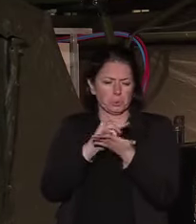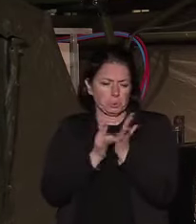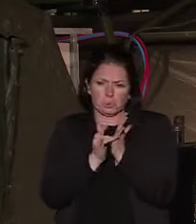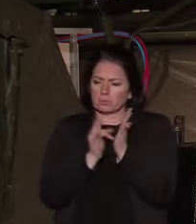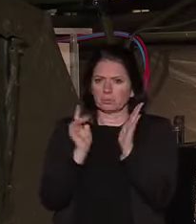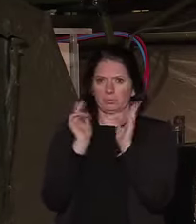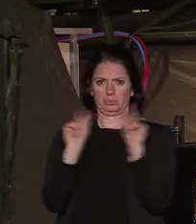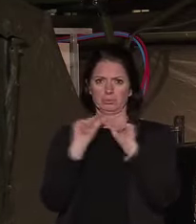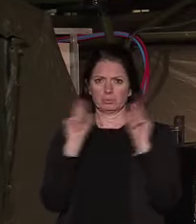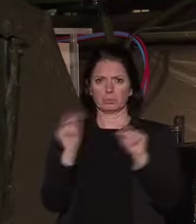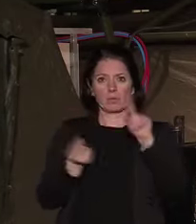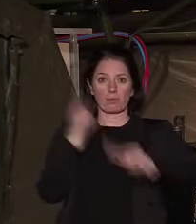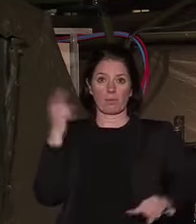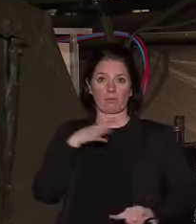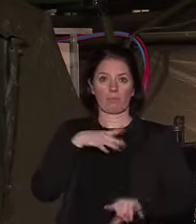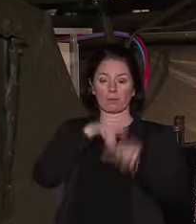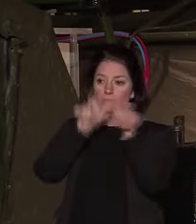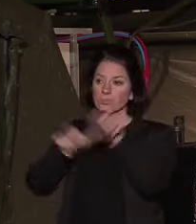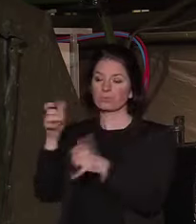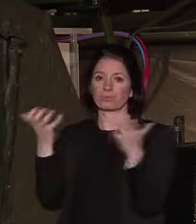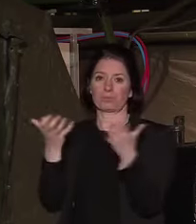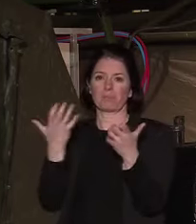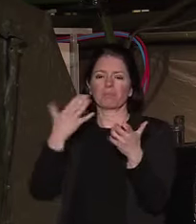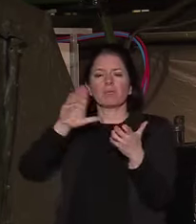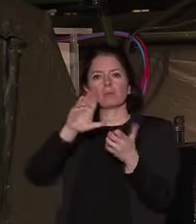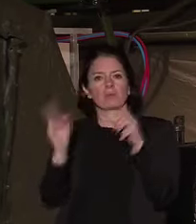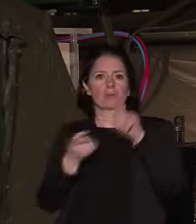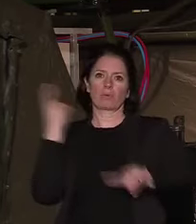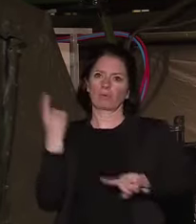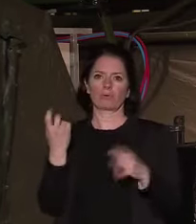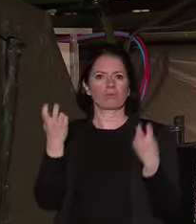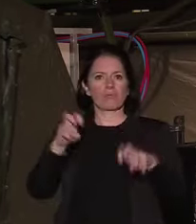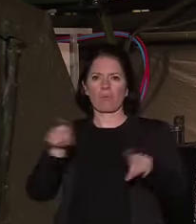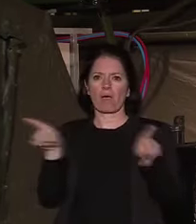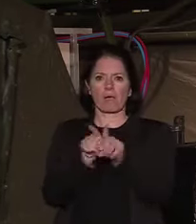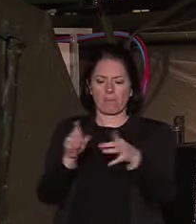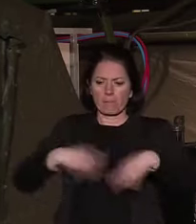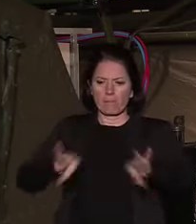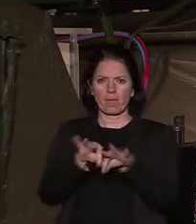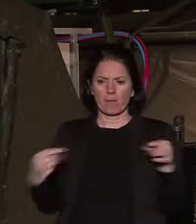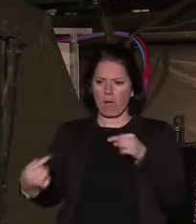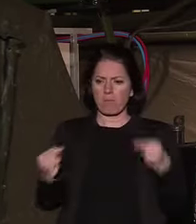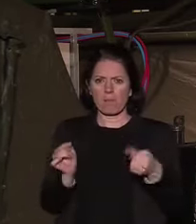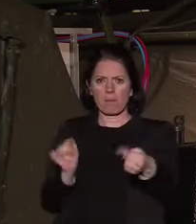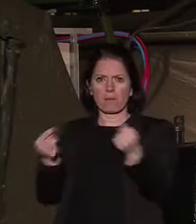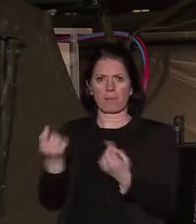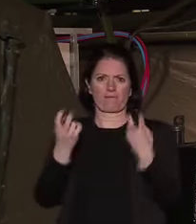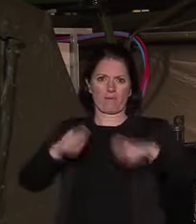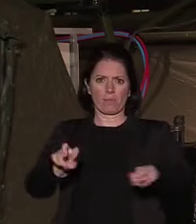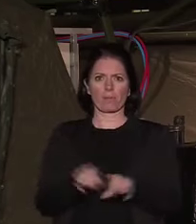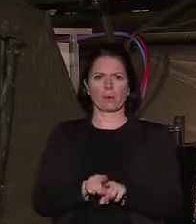les demandes d'informations légitimes. Mais sans que nous ne cédions à aucune forme de division, sans que jamais nous ne cédions